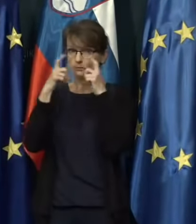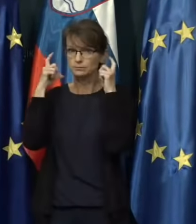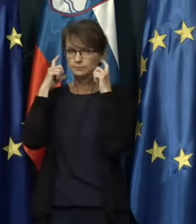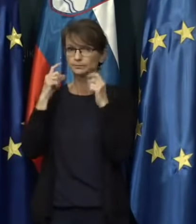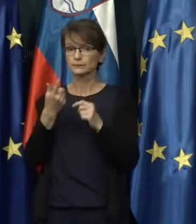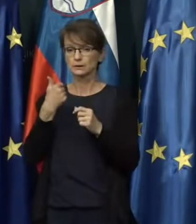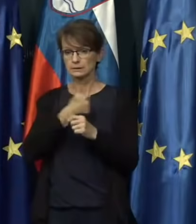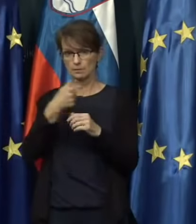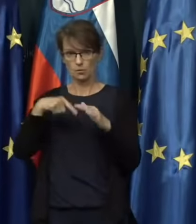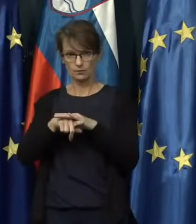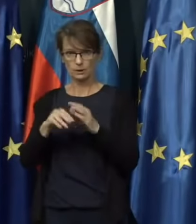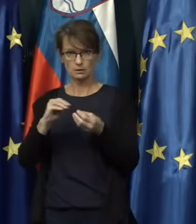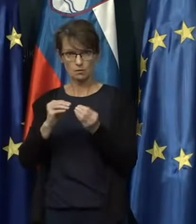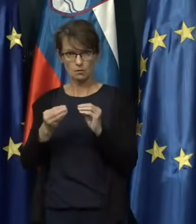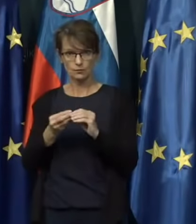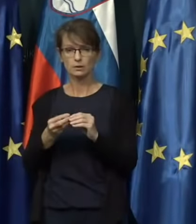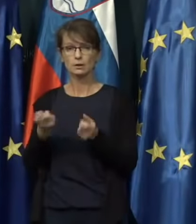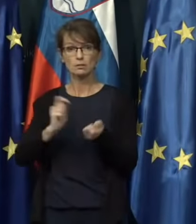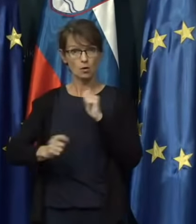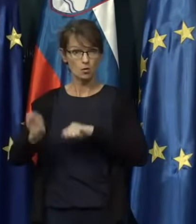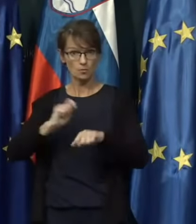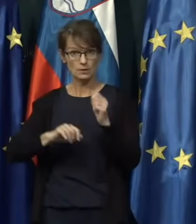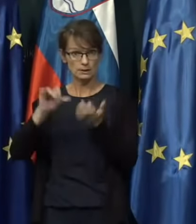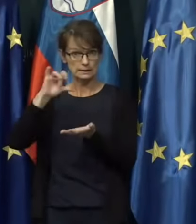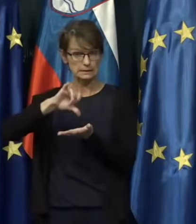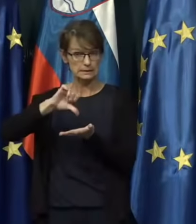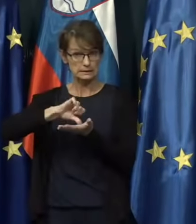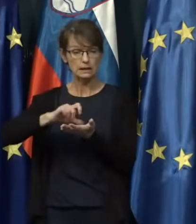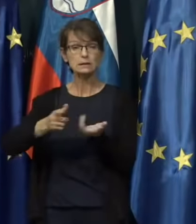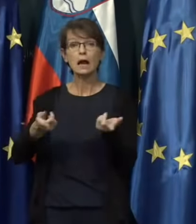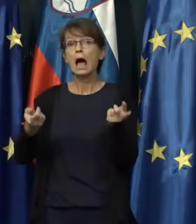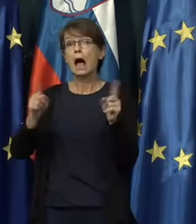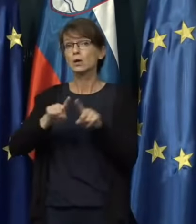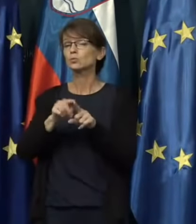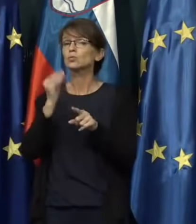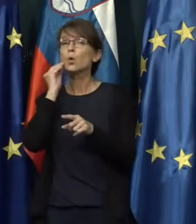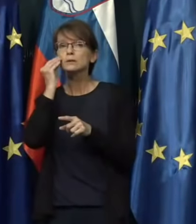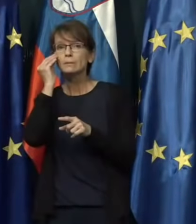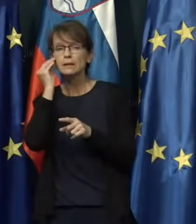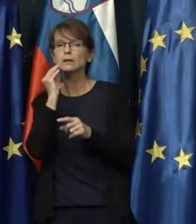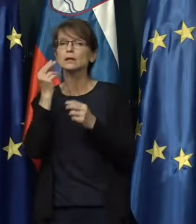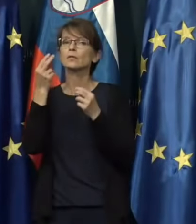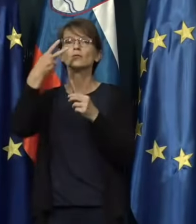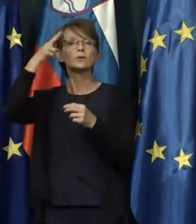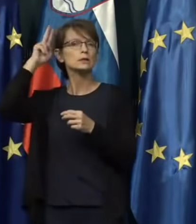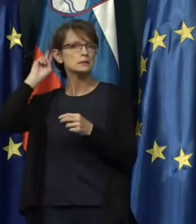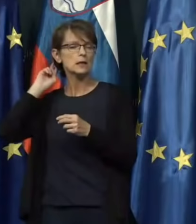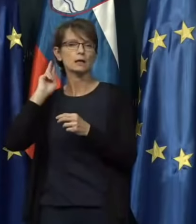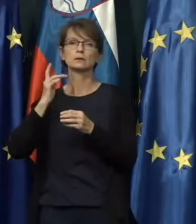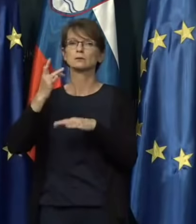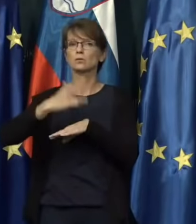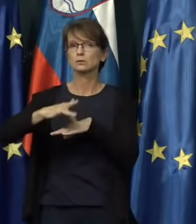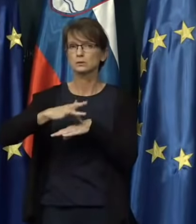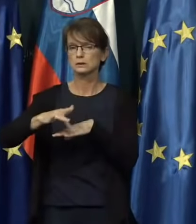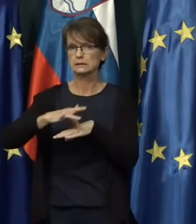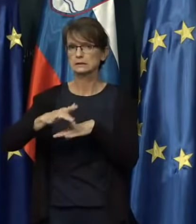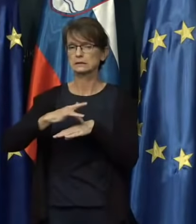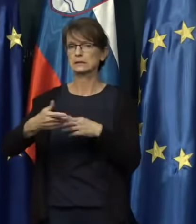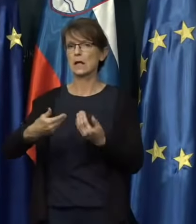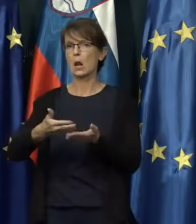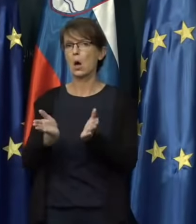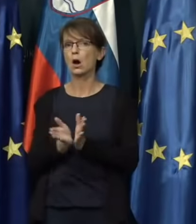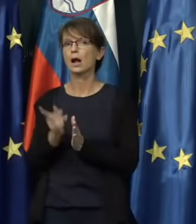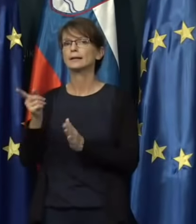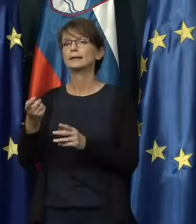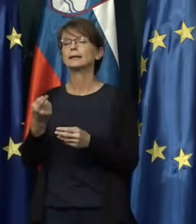trgovinah, v teh povalnih centrih, a gre tudi za kozmetičarje, frizerje, gostinske lokale, ki